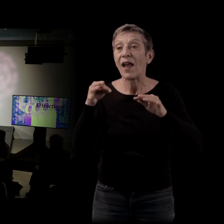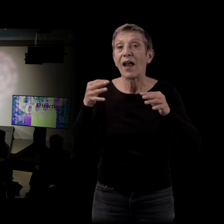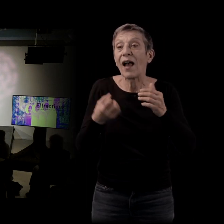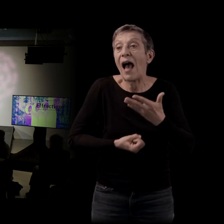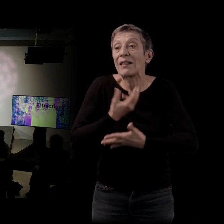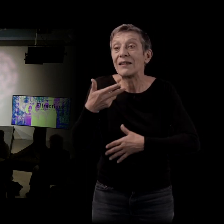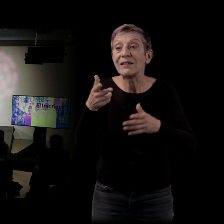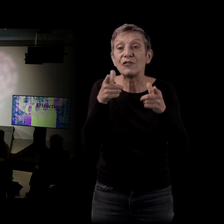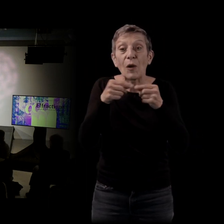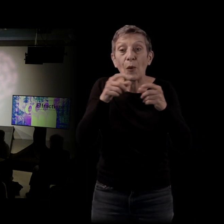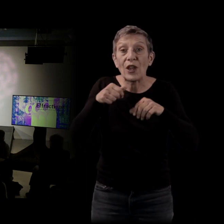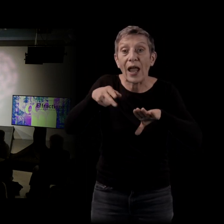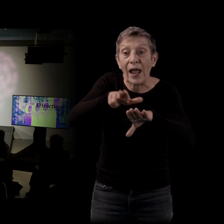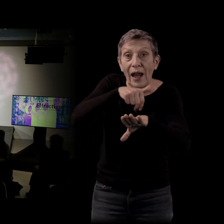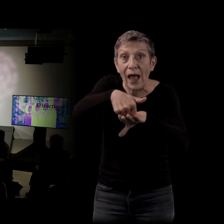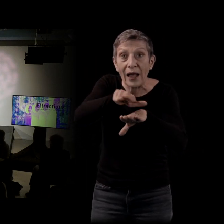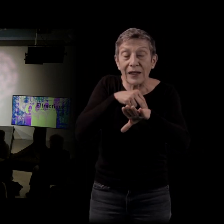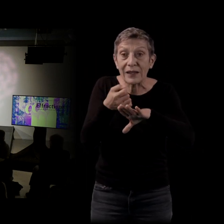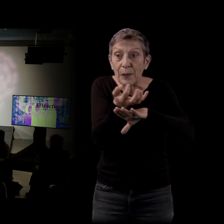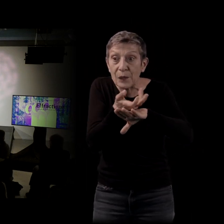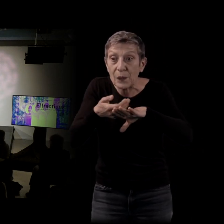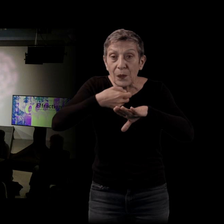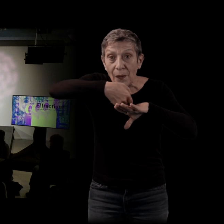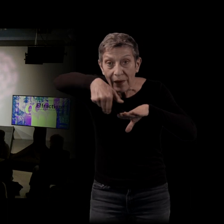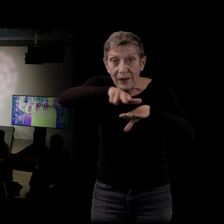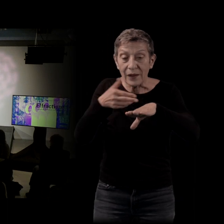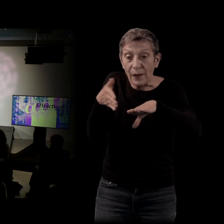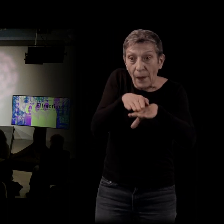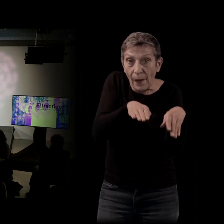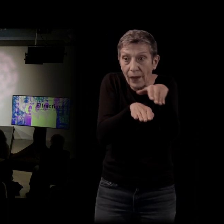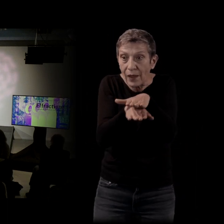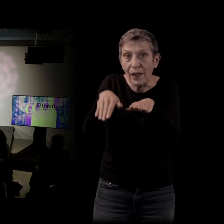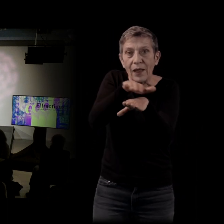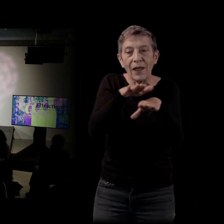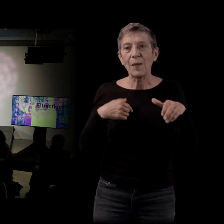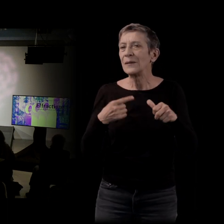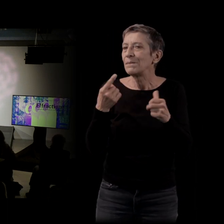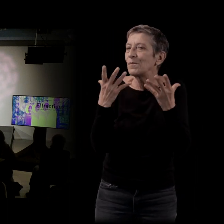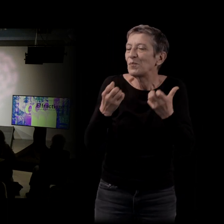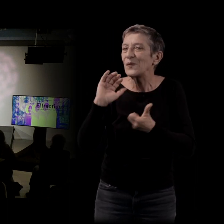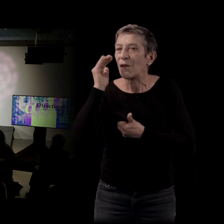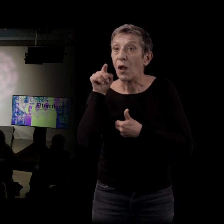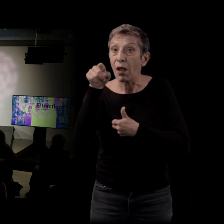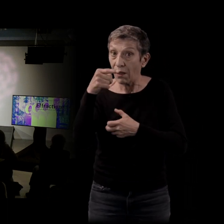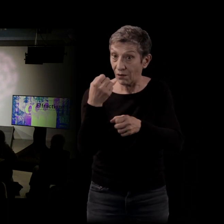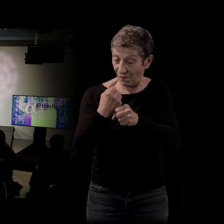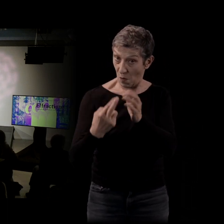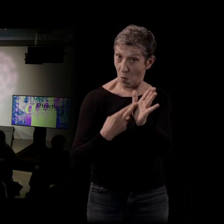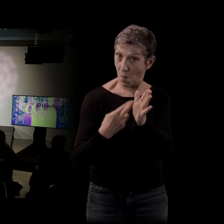Je voulais savoir si lors de l'écriture de vos romans, vous travaillez de la même façon, est-ce que vous travaillez de manière linéaire